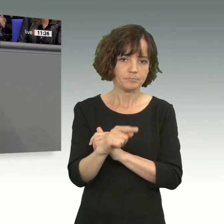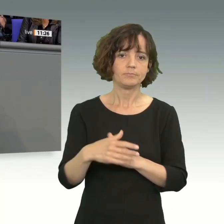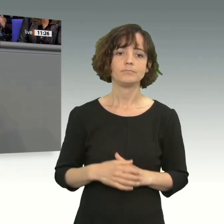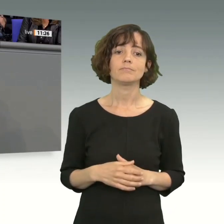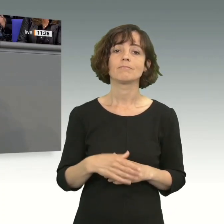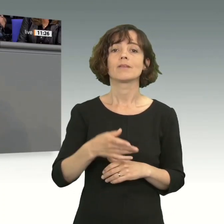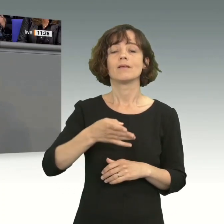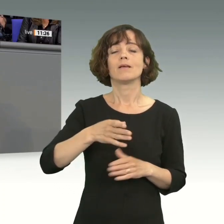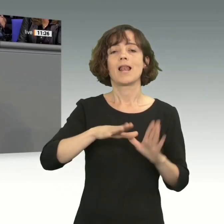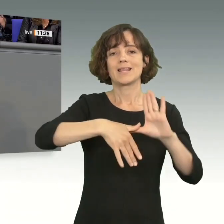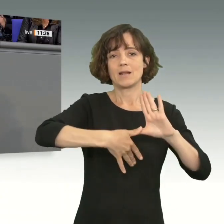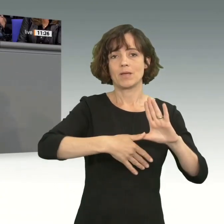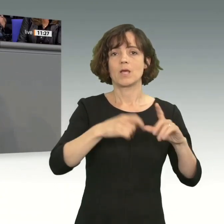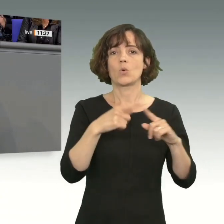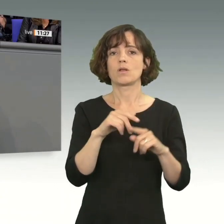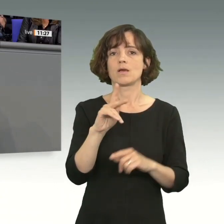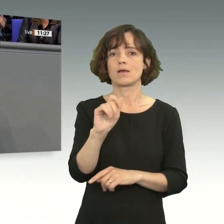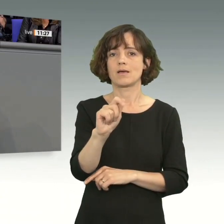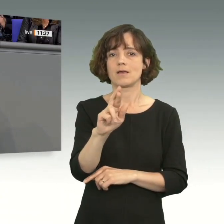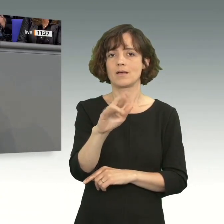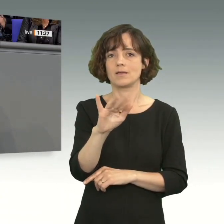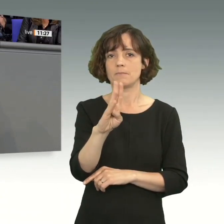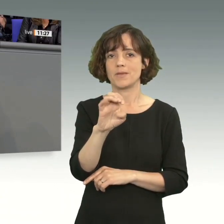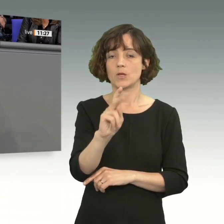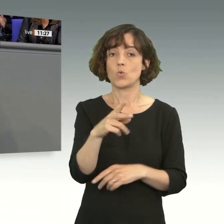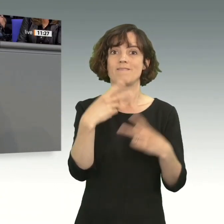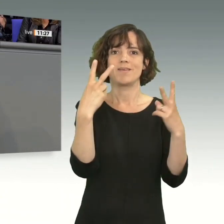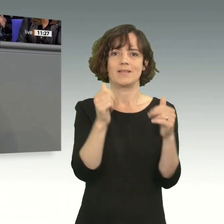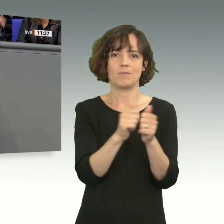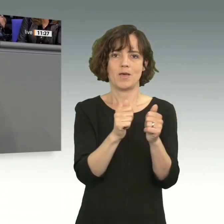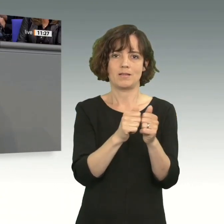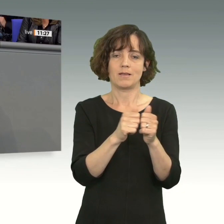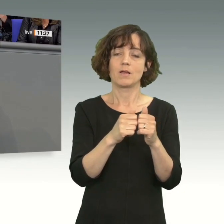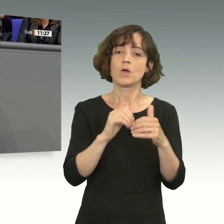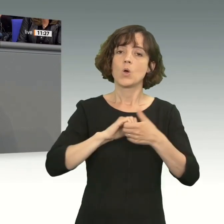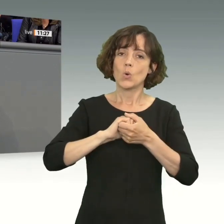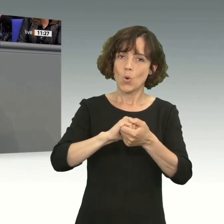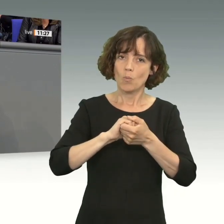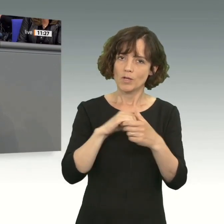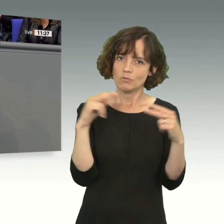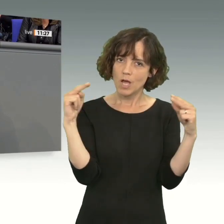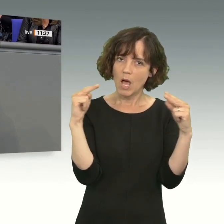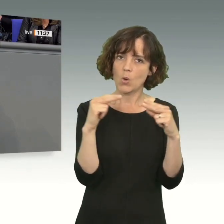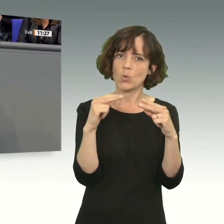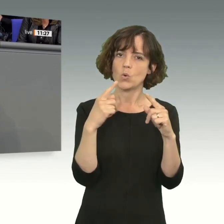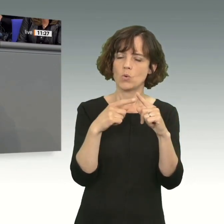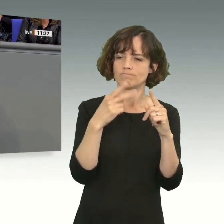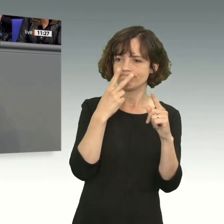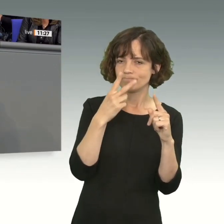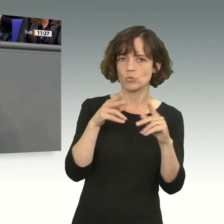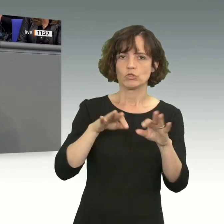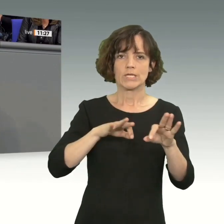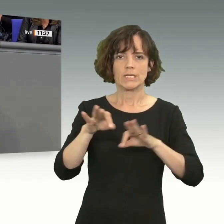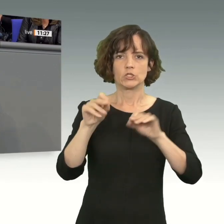Lateinamerika und die Karibik sind wichtige Handelspartner. Dabei ist eine Kooperation auf Augenhöhe und mit Blick auf die hohe strategische